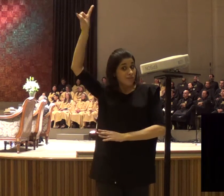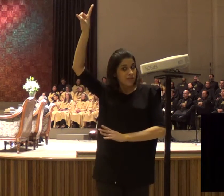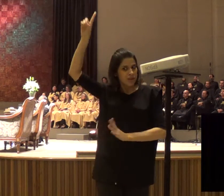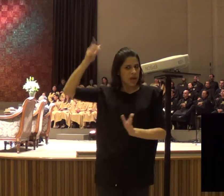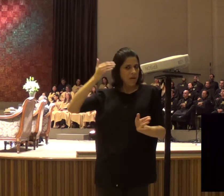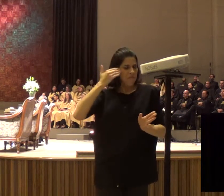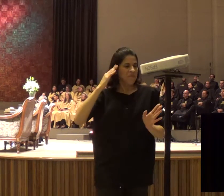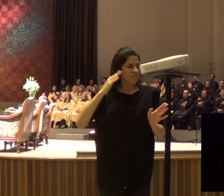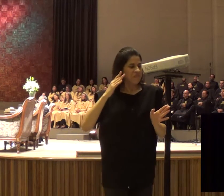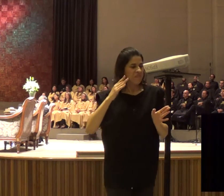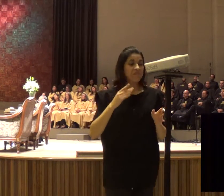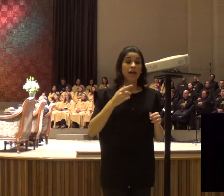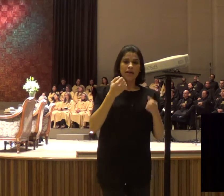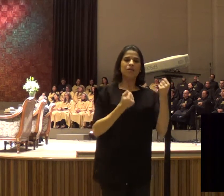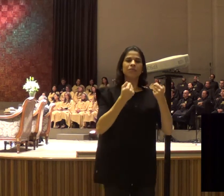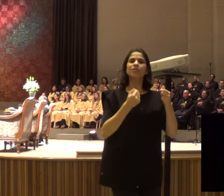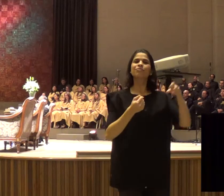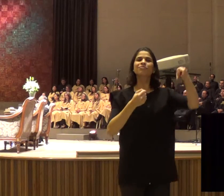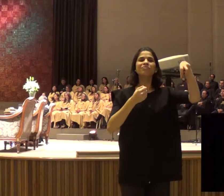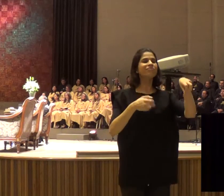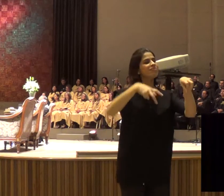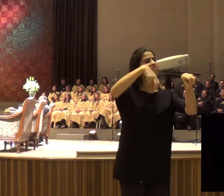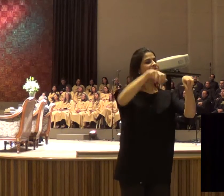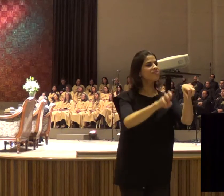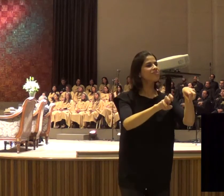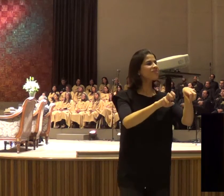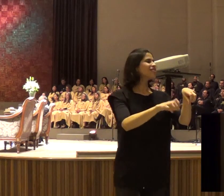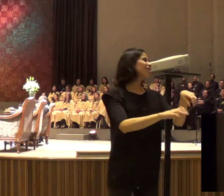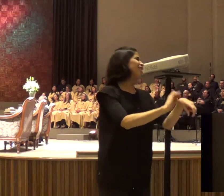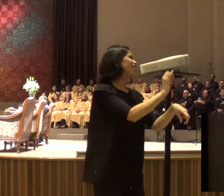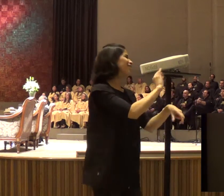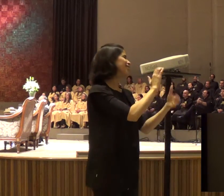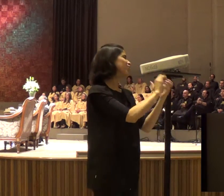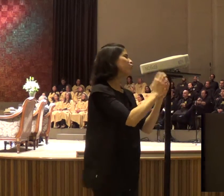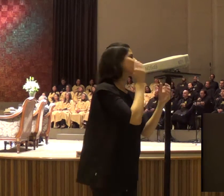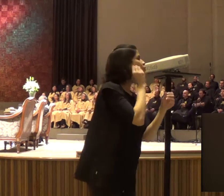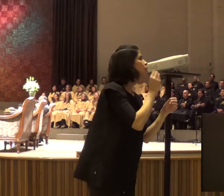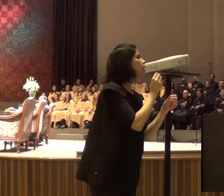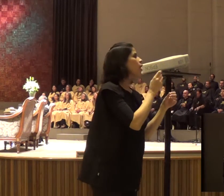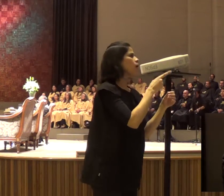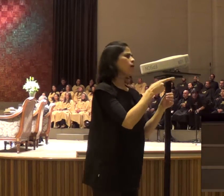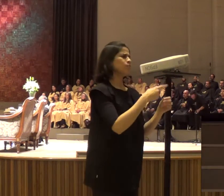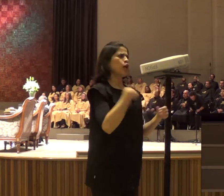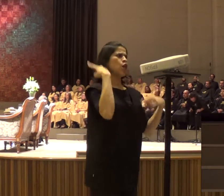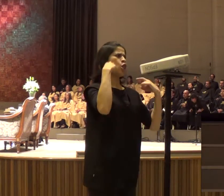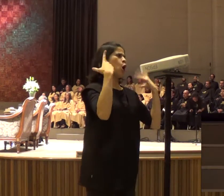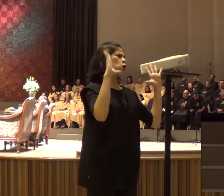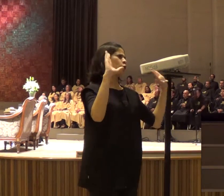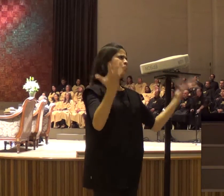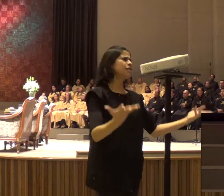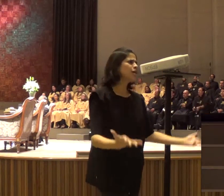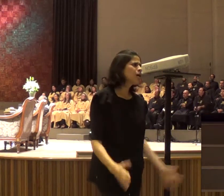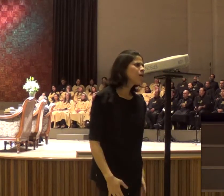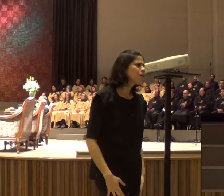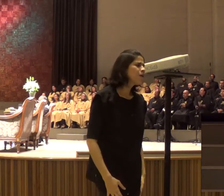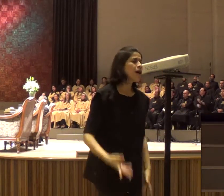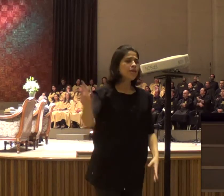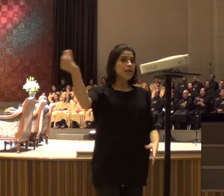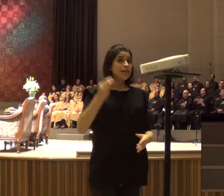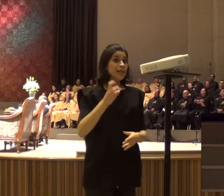carro, e digo assim, mulher, aconteceu a coisa mais doida na minha vida, chegou uma senhora lá, abriu a carteira, botou 50 reais no meu bolso, eu fiquei